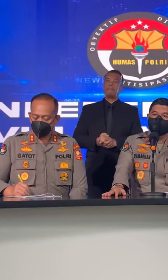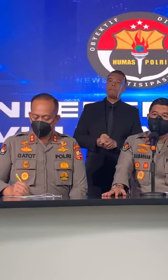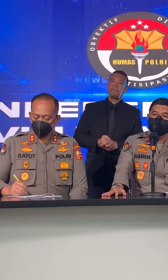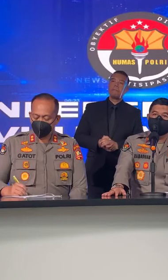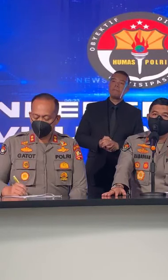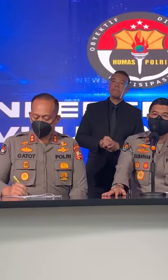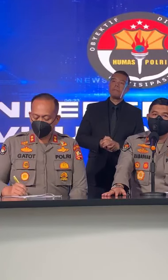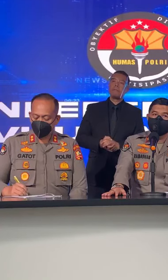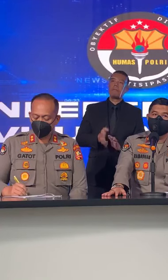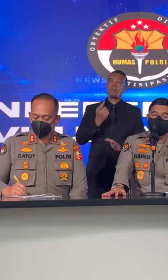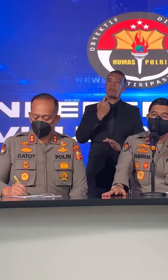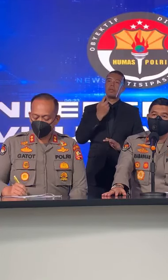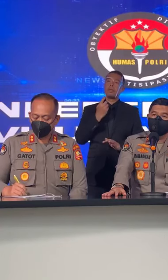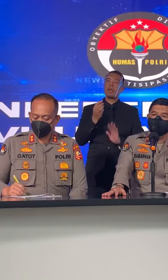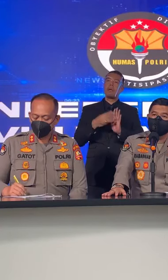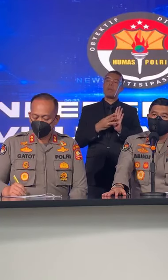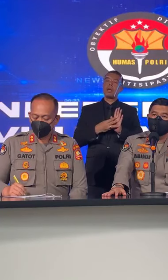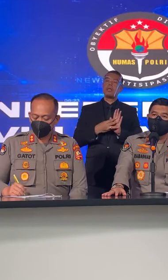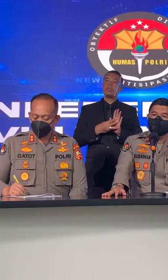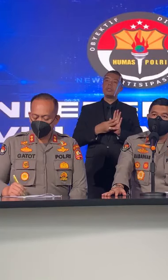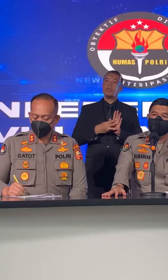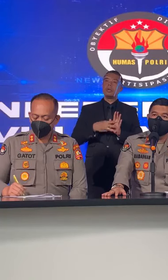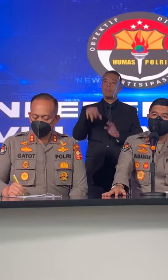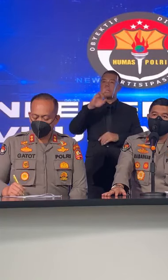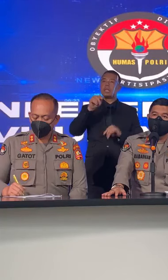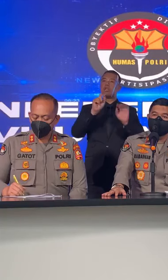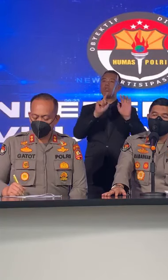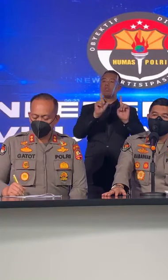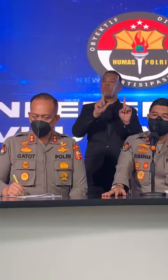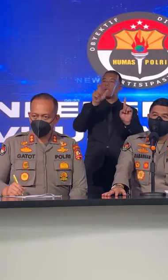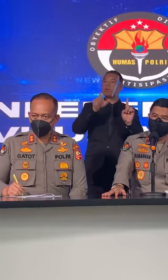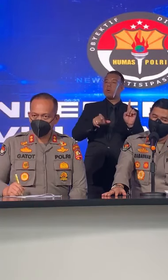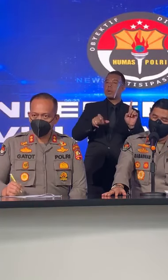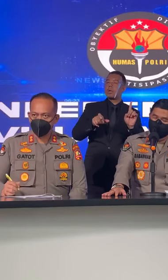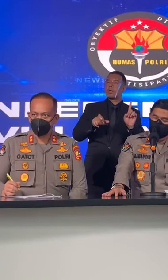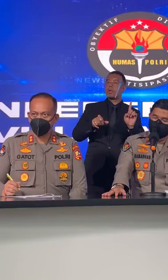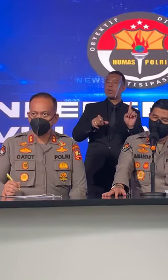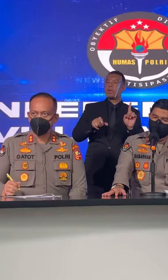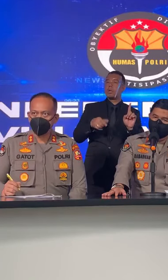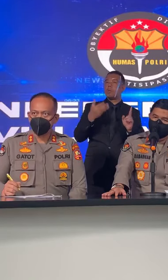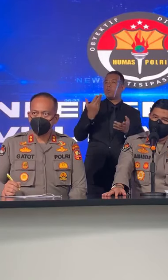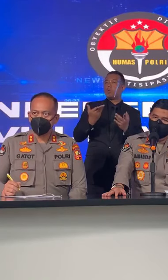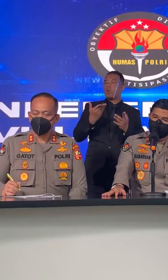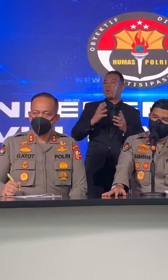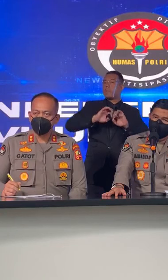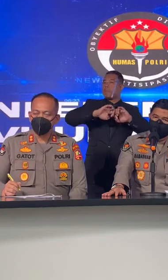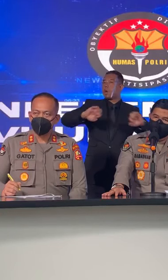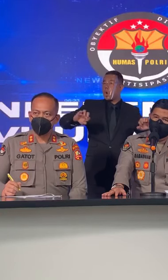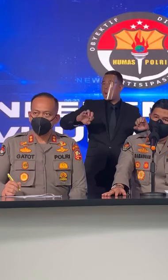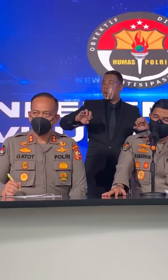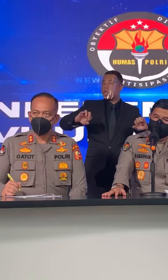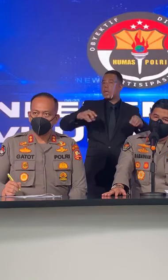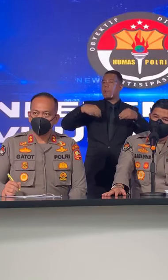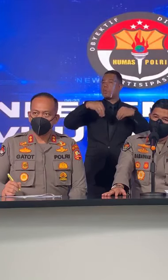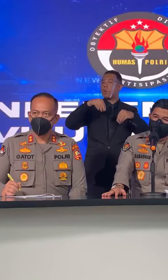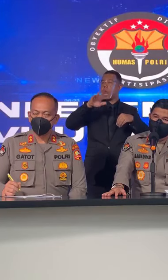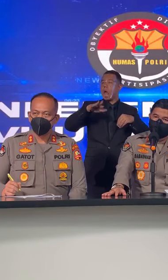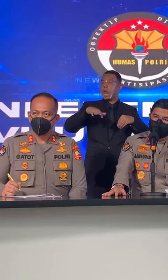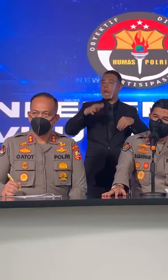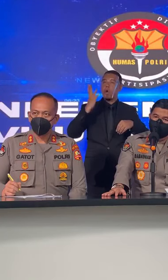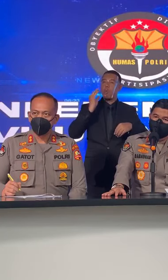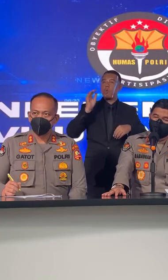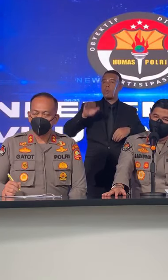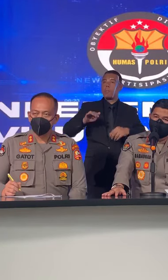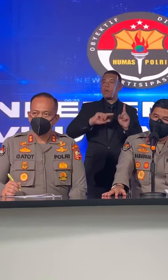Pak Terkait Soal Perburuan 17 Pelaku Yang Diduga Memperkosa Dan Menjual Anak Di bawah